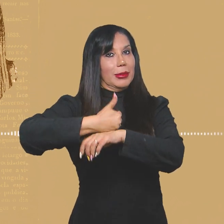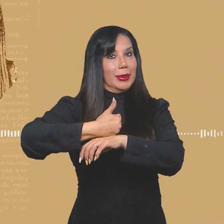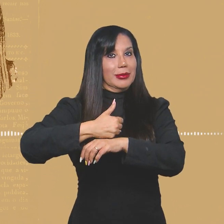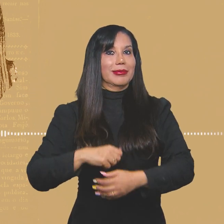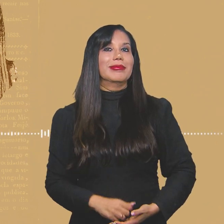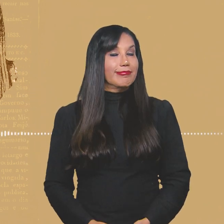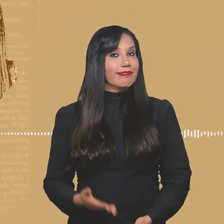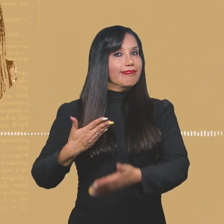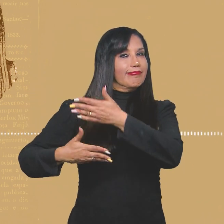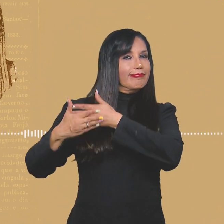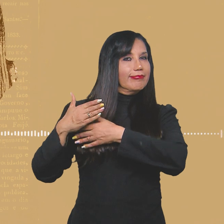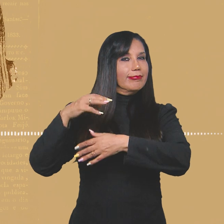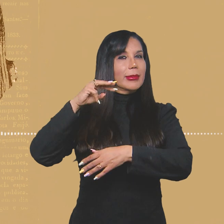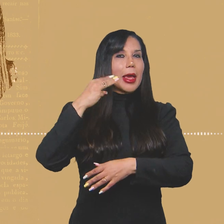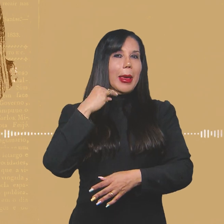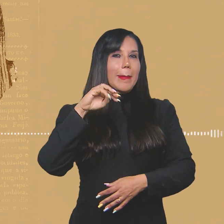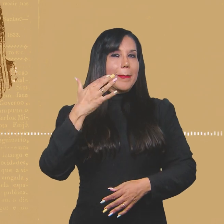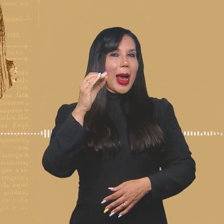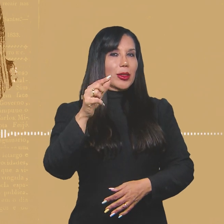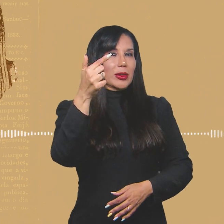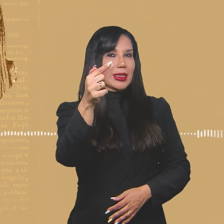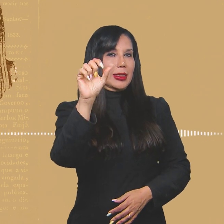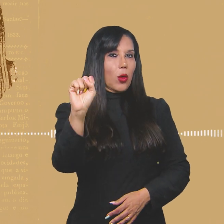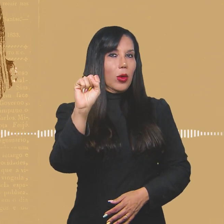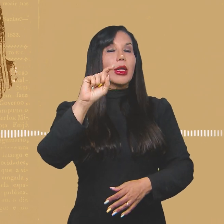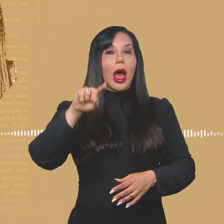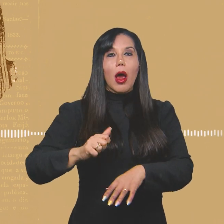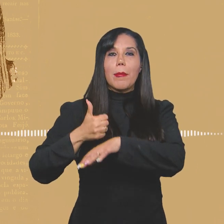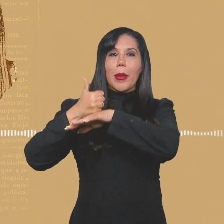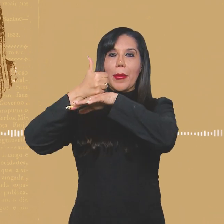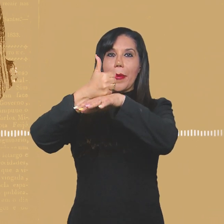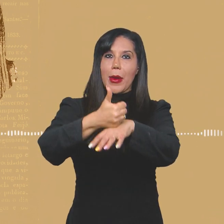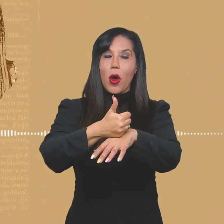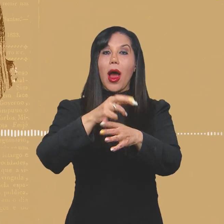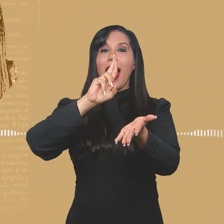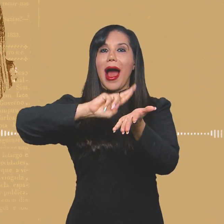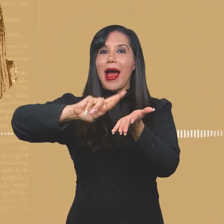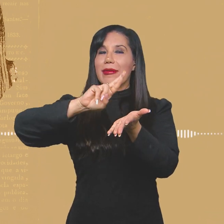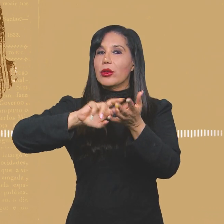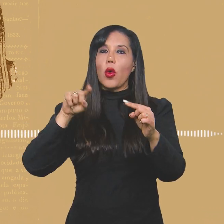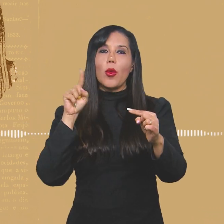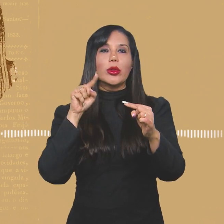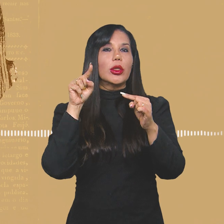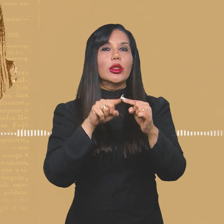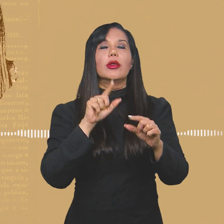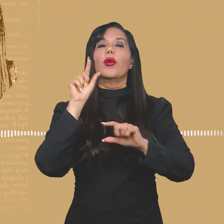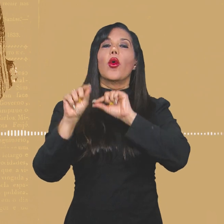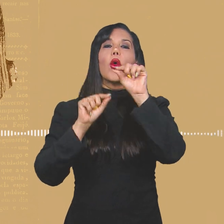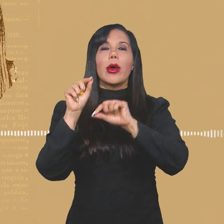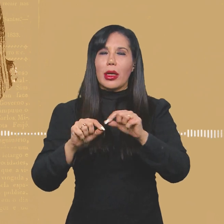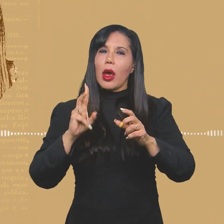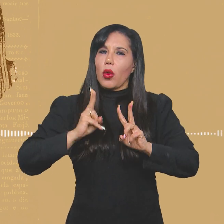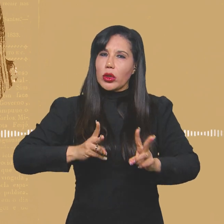Desde março de 78, quando saiu o primeiro número da revista, a ideia era procurar conservar a